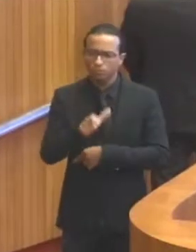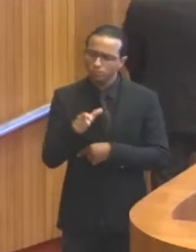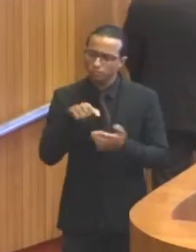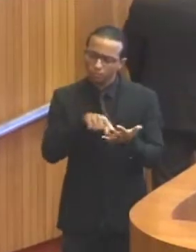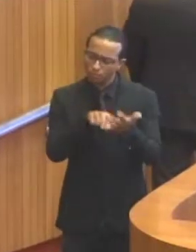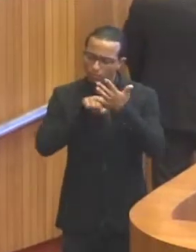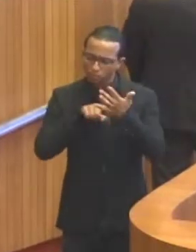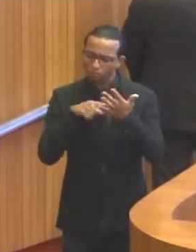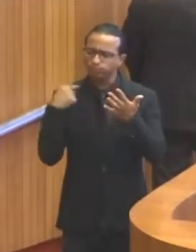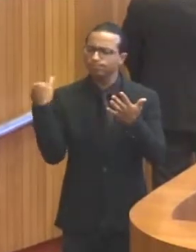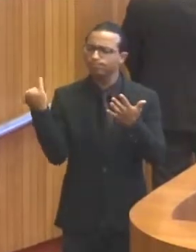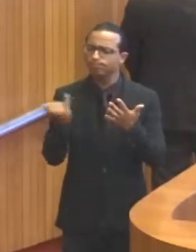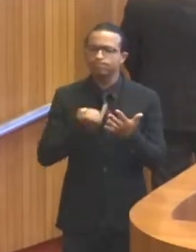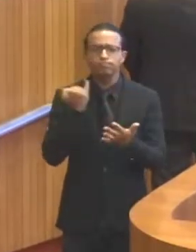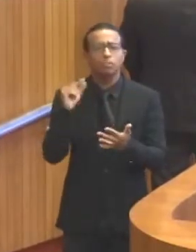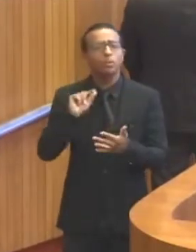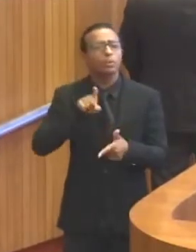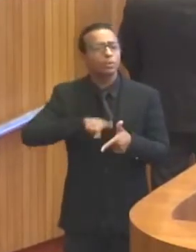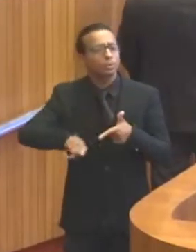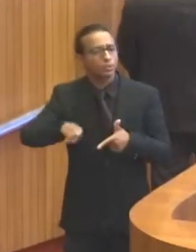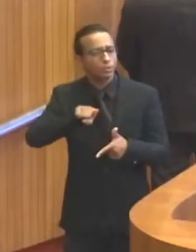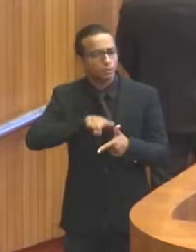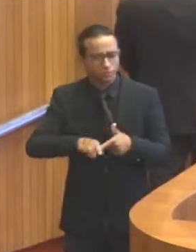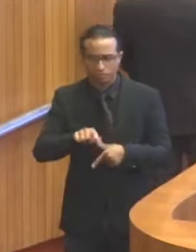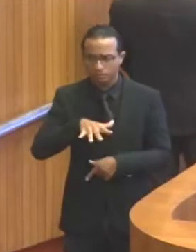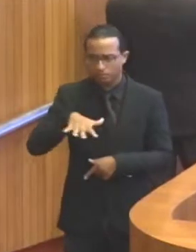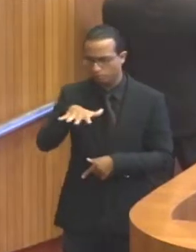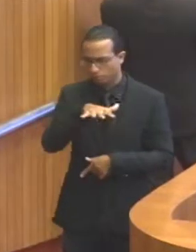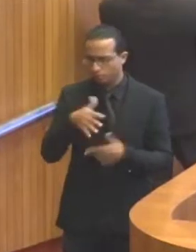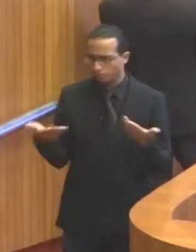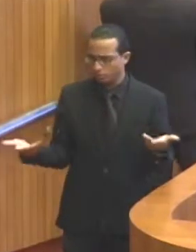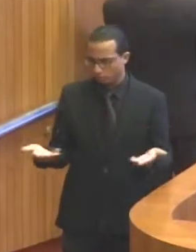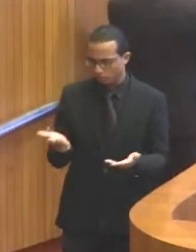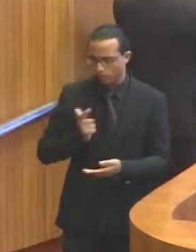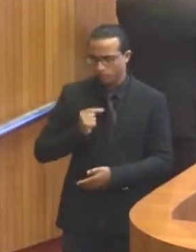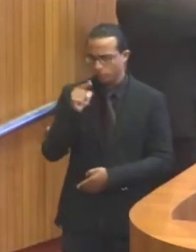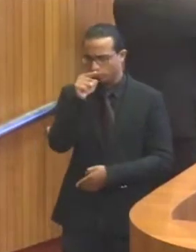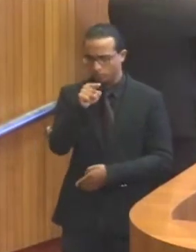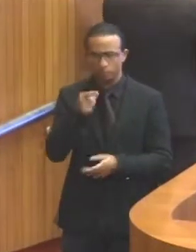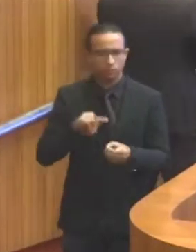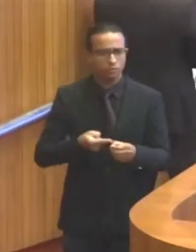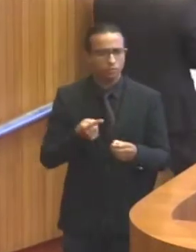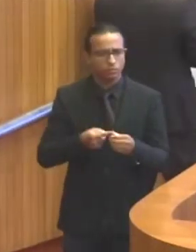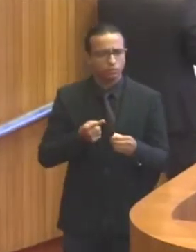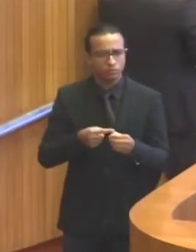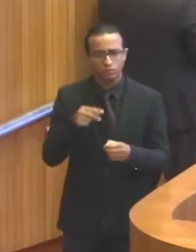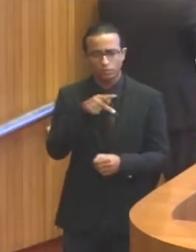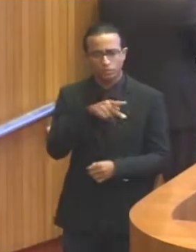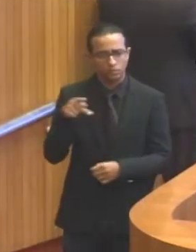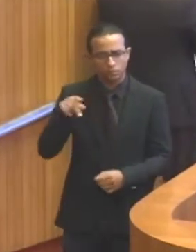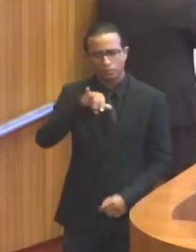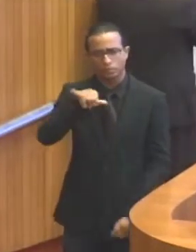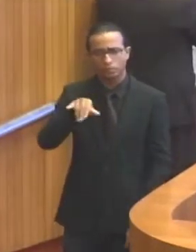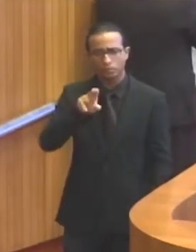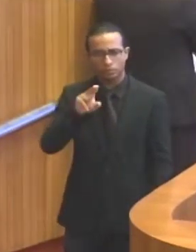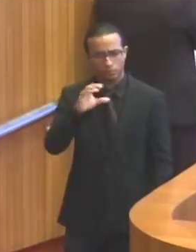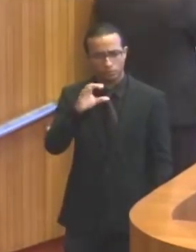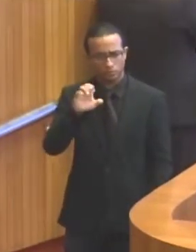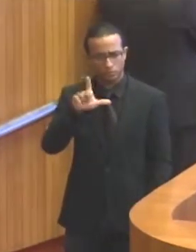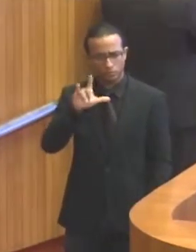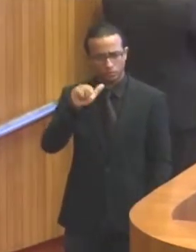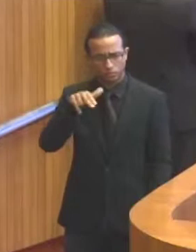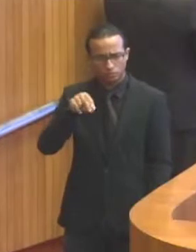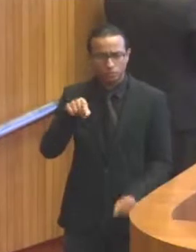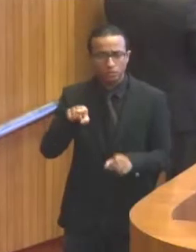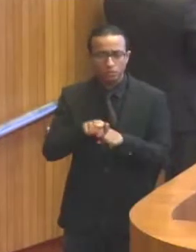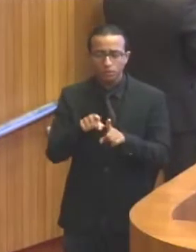da problemática que hoje existe ali no município de Presidente Juscelino e na região do Munim,